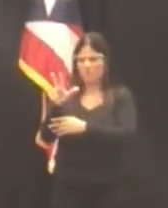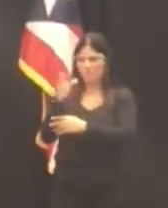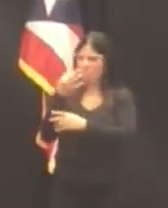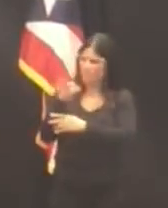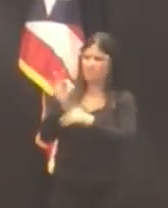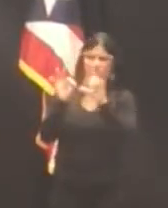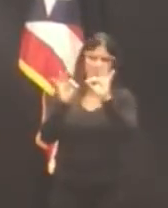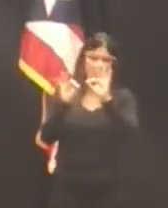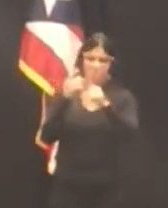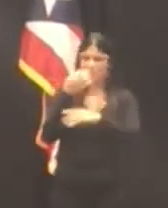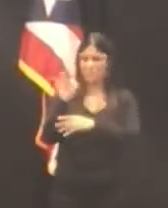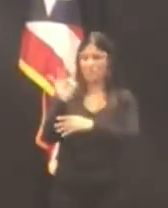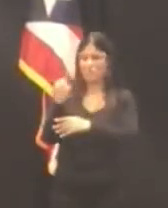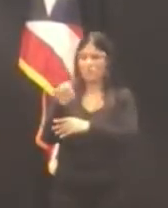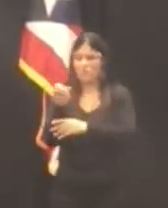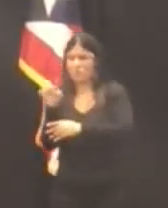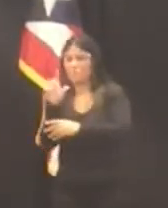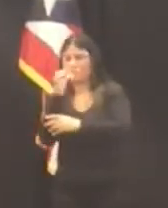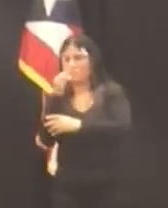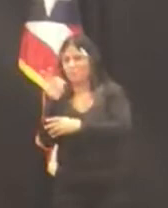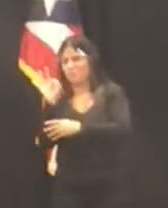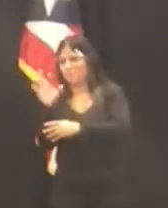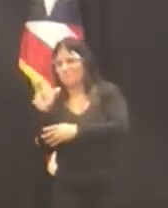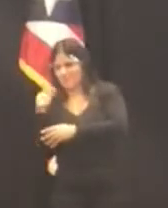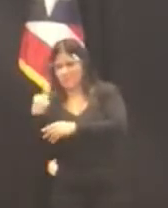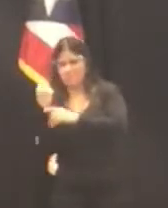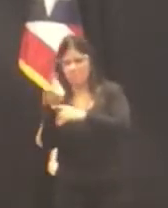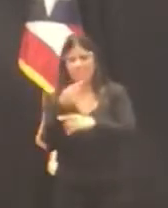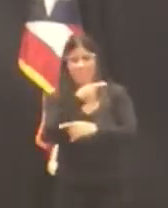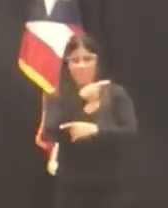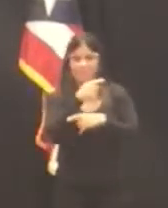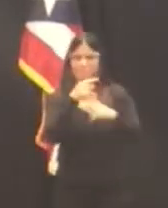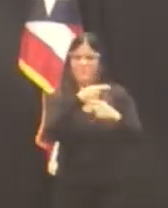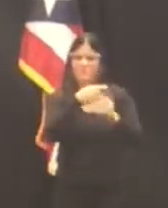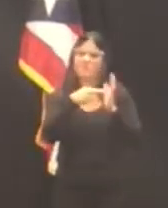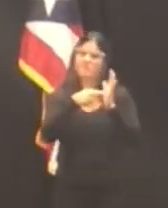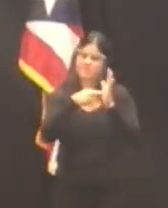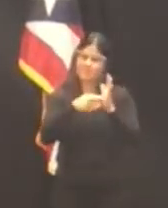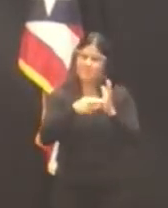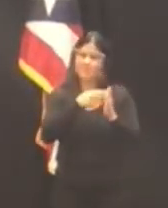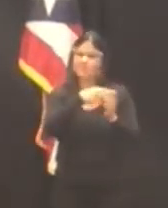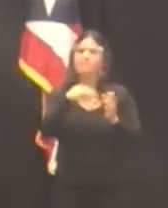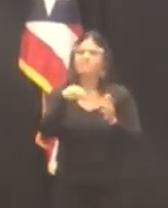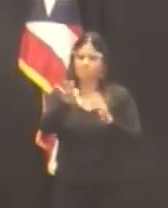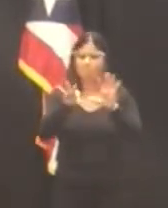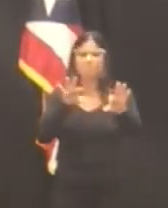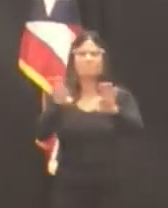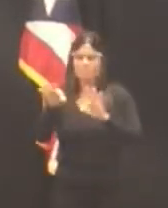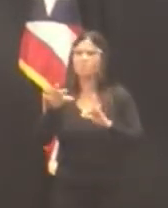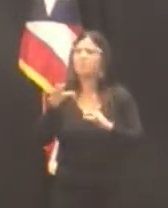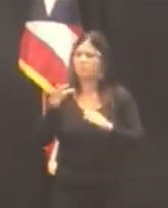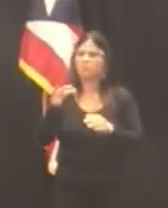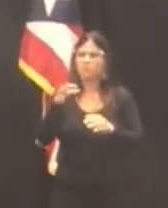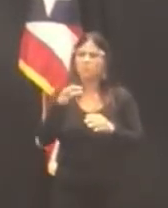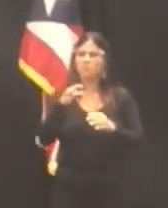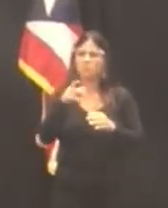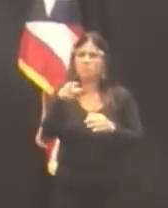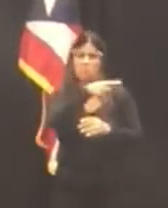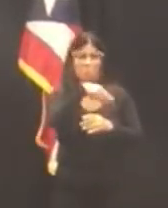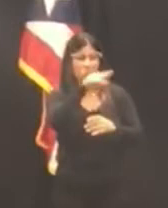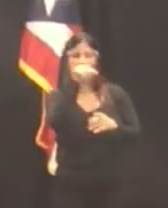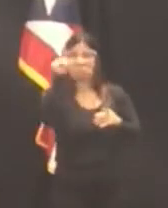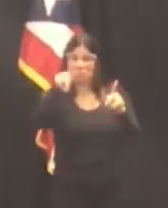Colegio de CPA, fue el representante electo de los contadores públicos autorizados que a su vez son miembros del